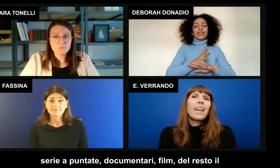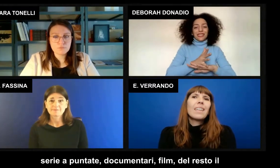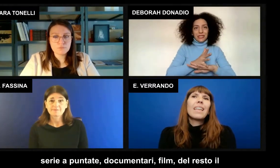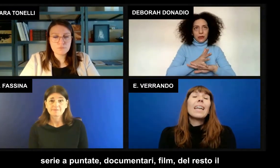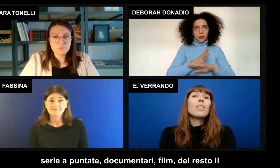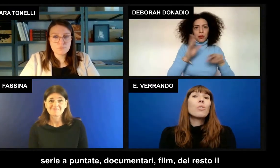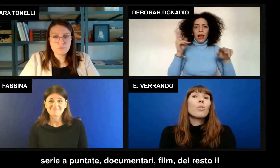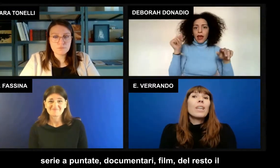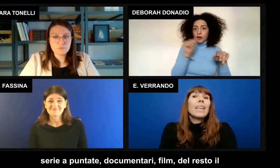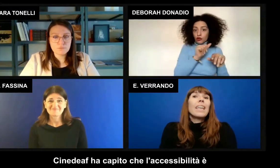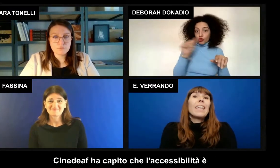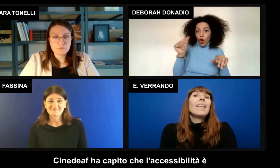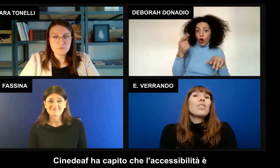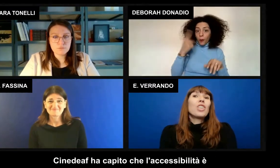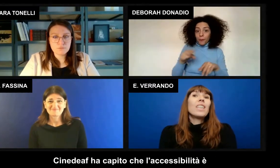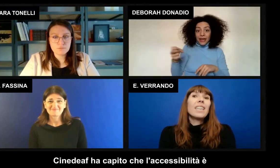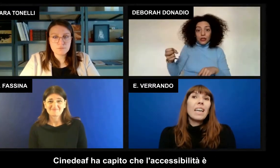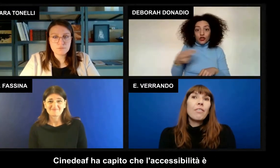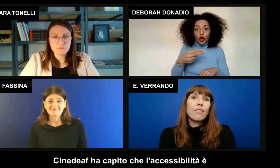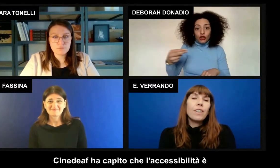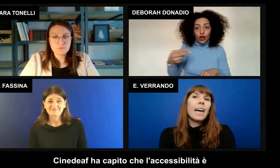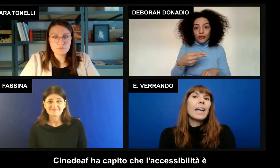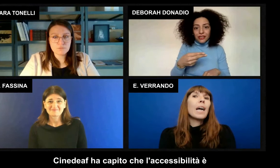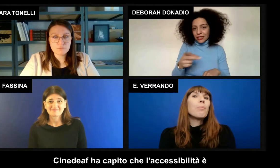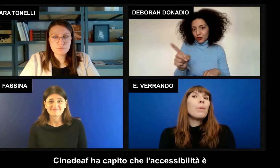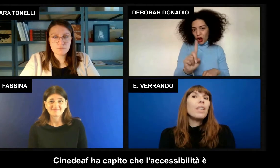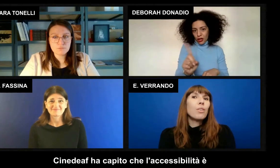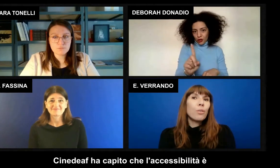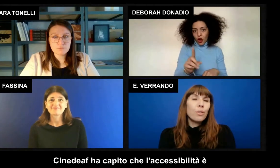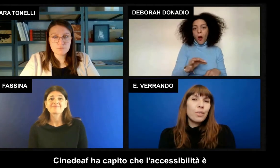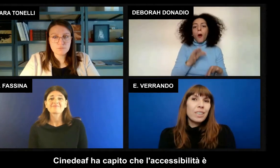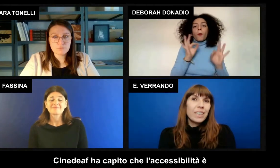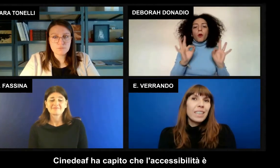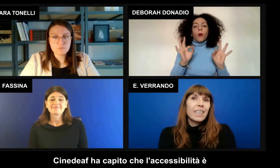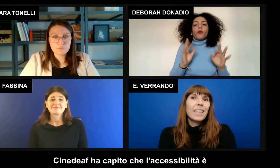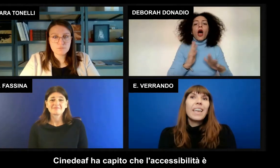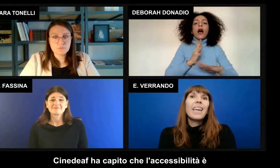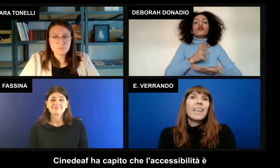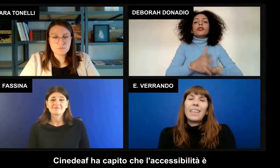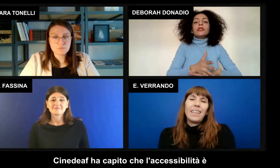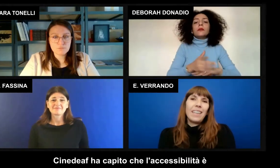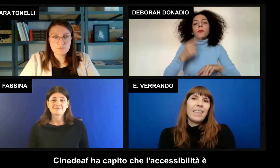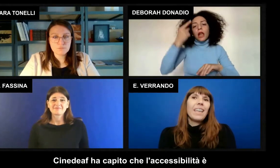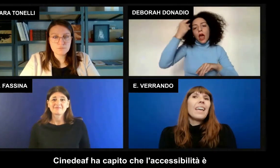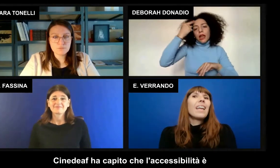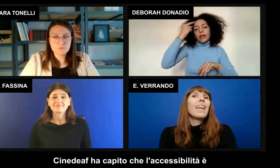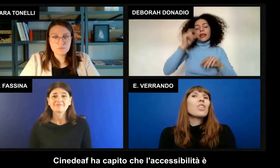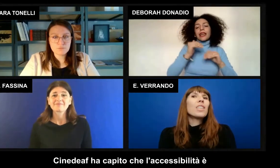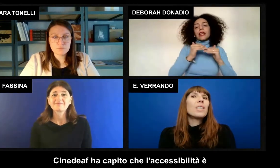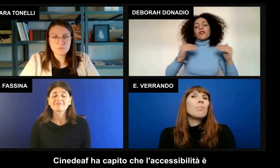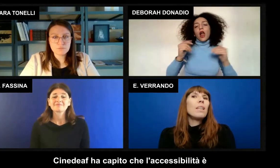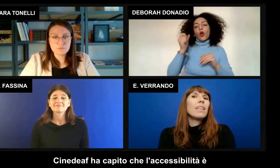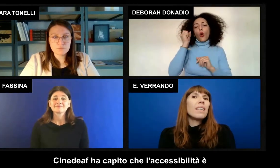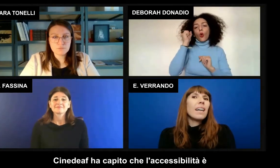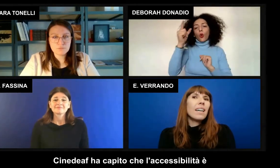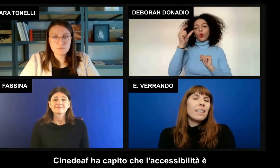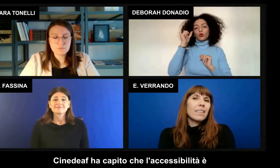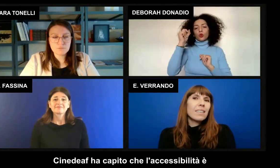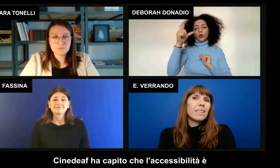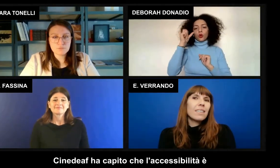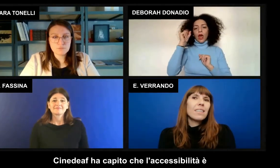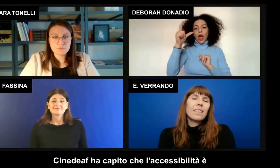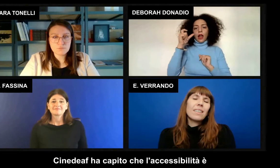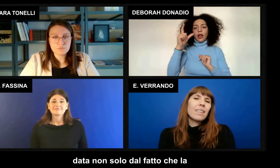del resto il Cinedef ha capito che l'accessibilità